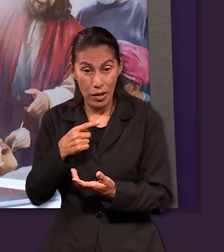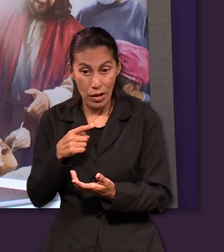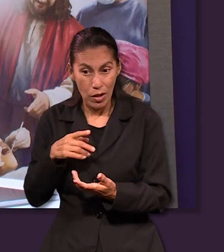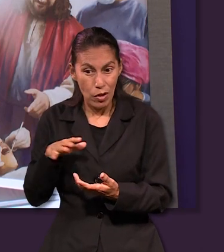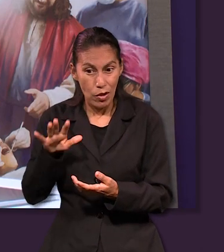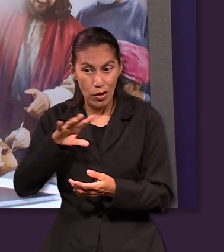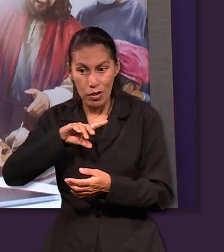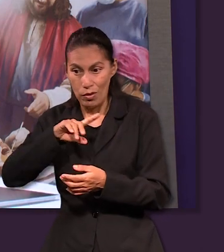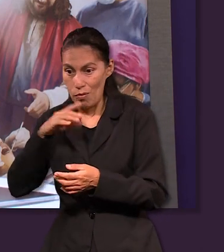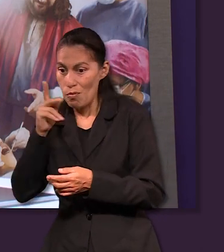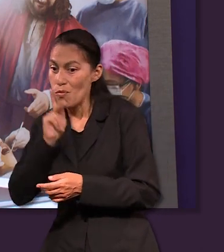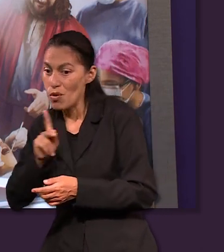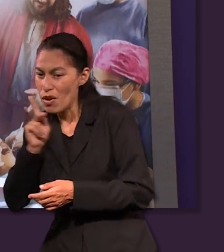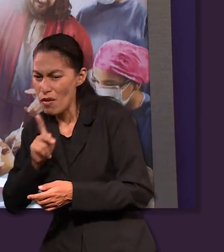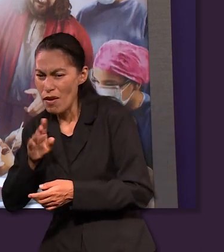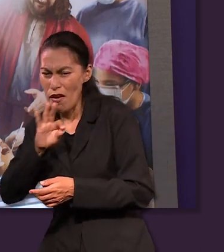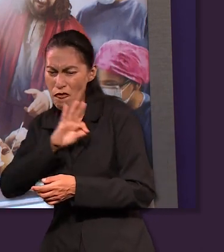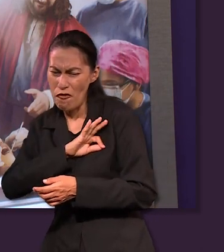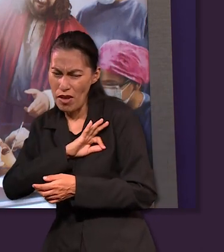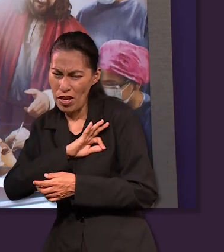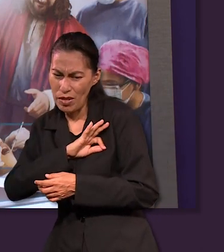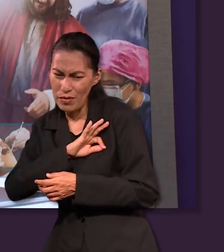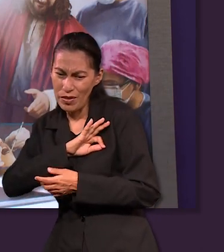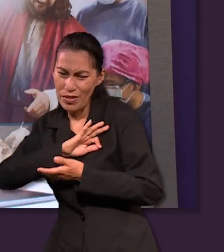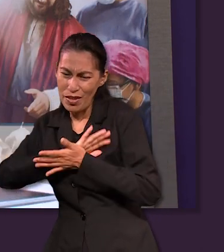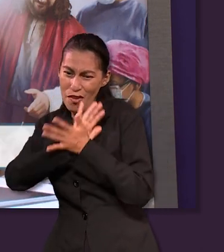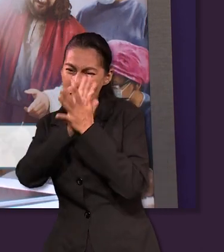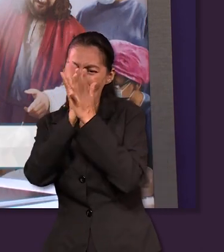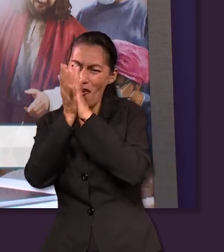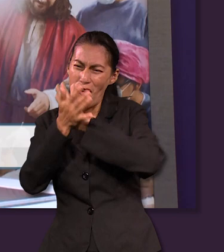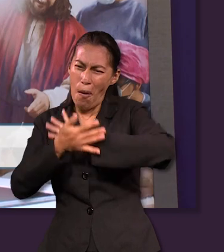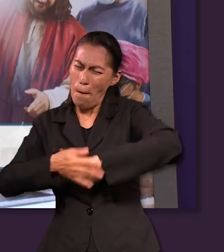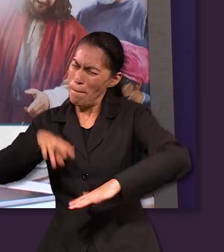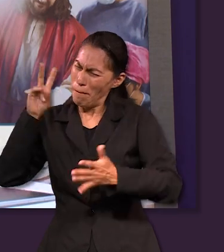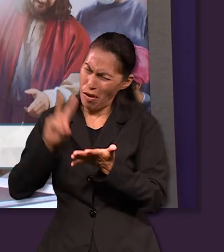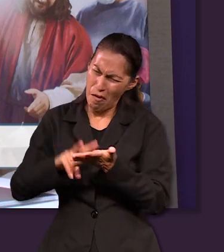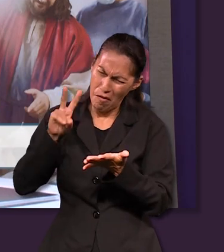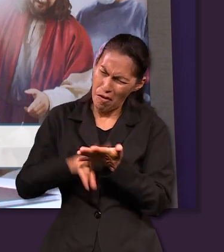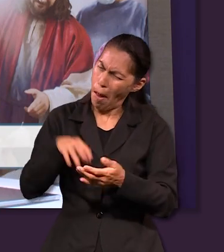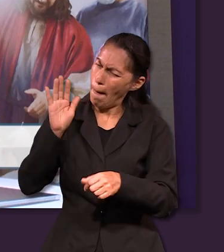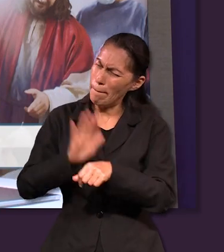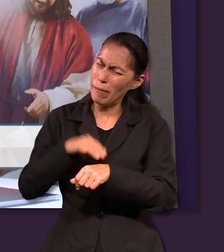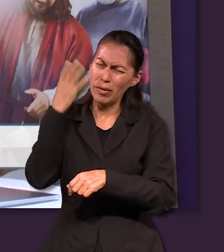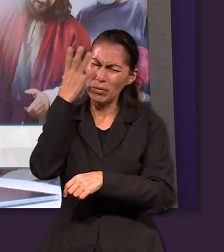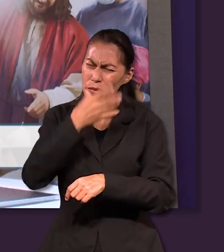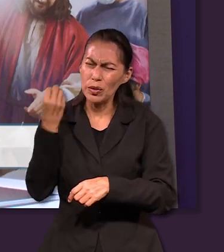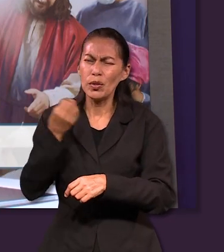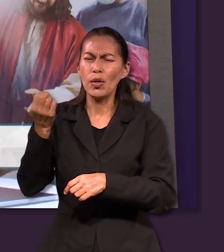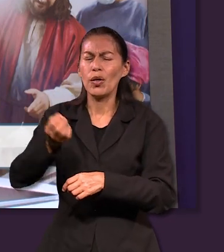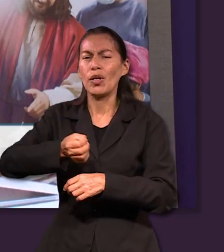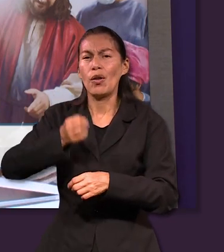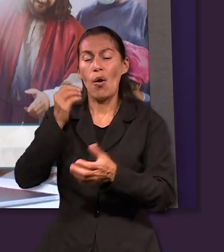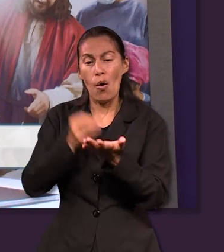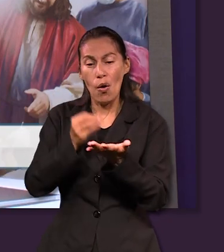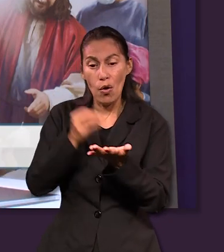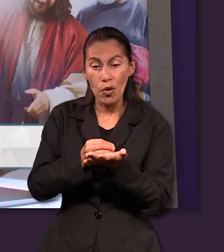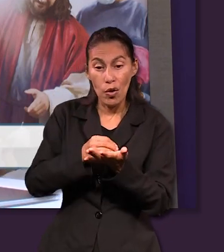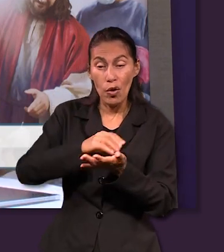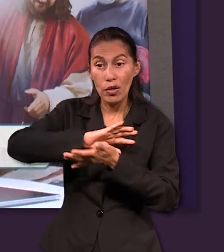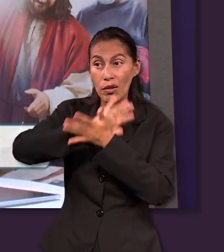necesario tengáis que ser afligidos en diversas pruebas para que sometida a prueba vuestra fe mucho más preciosa